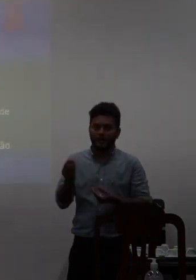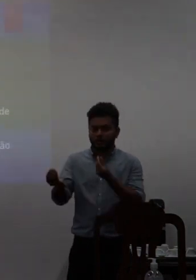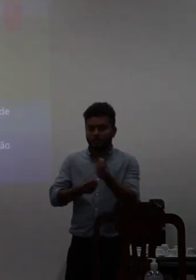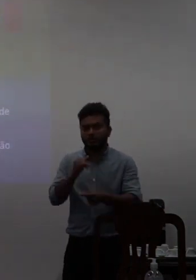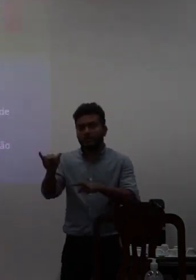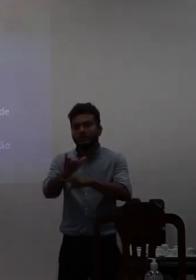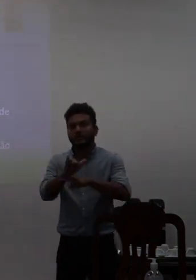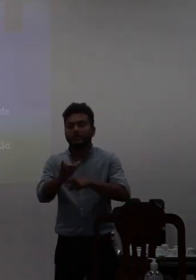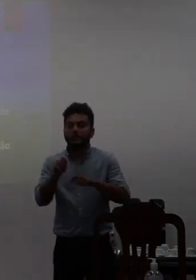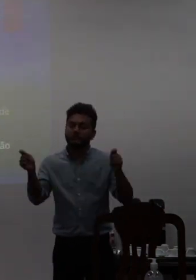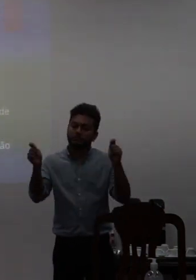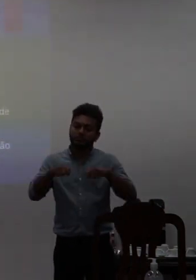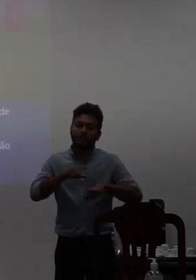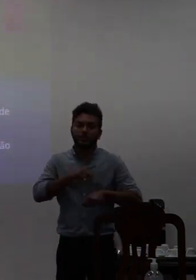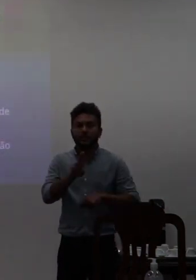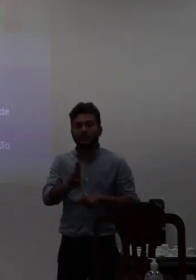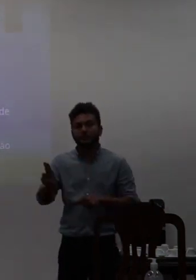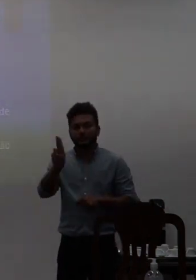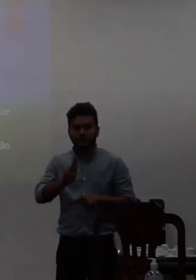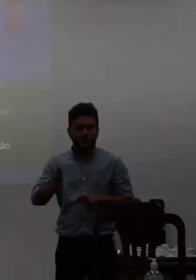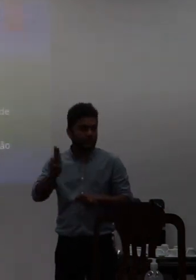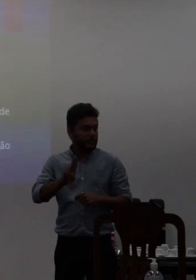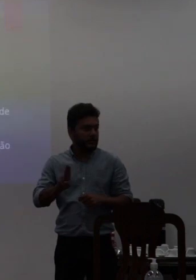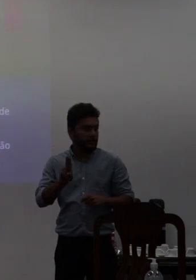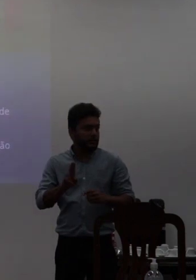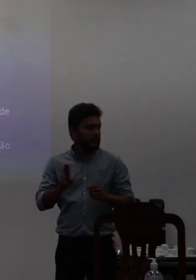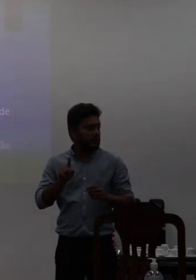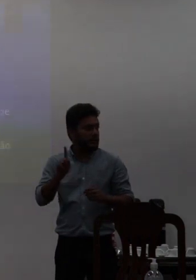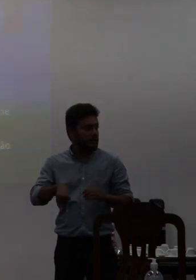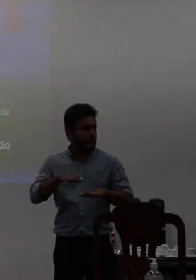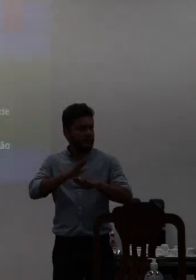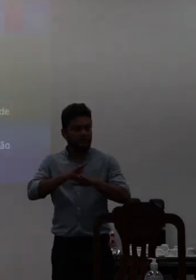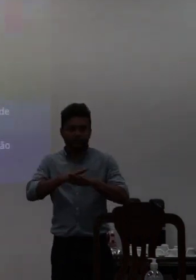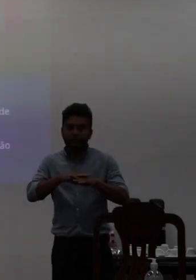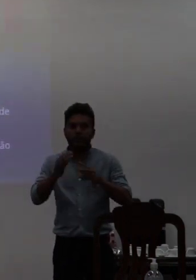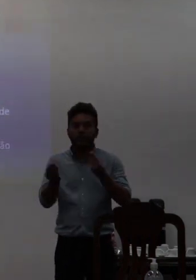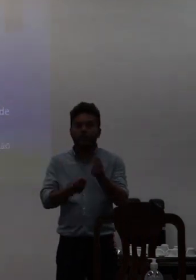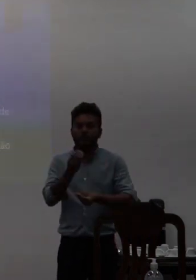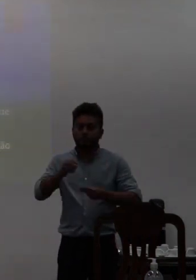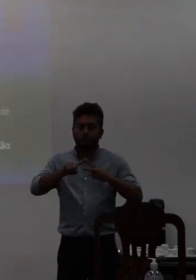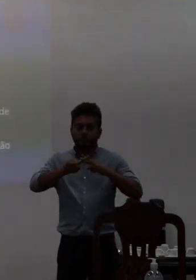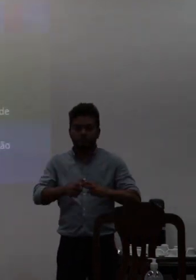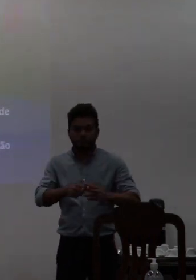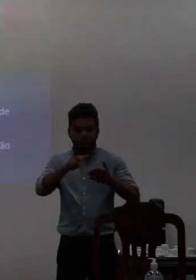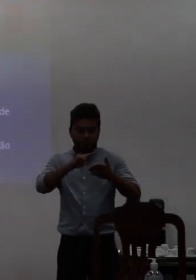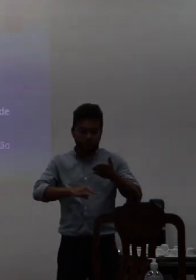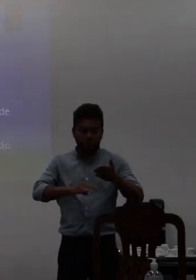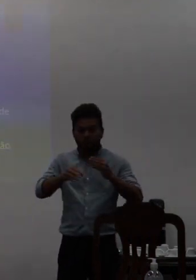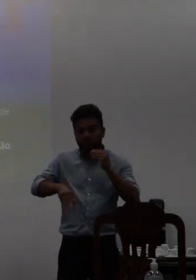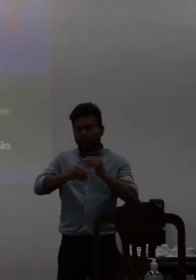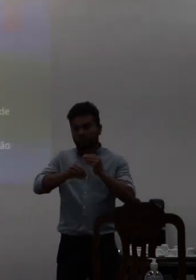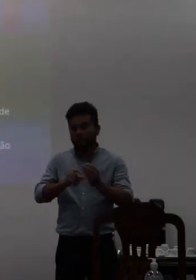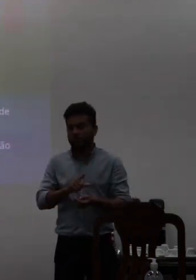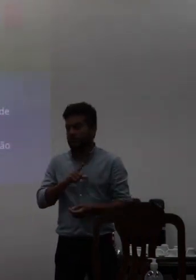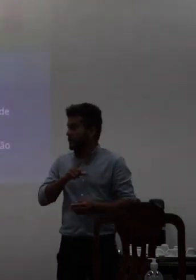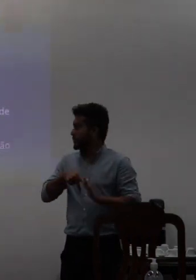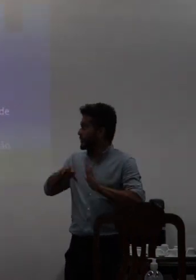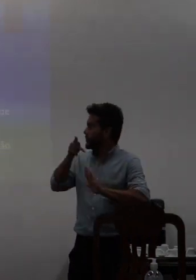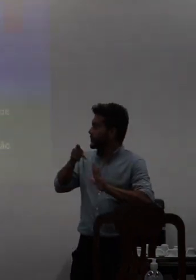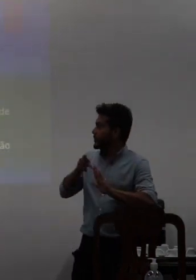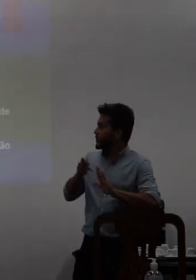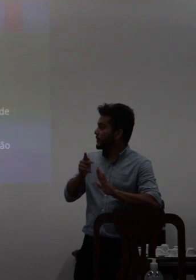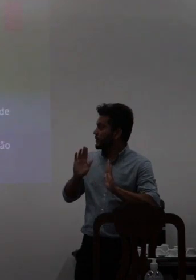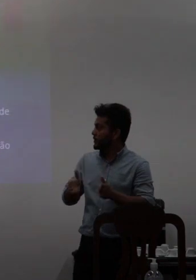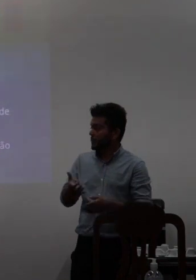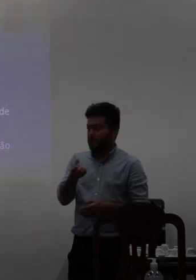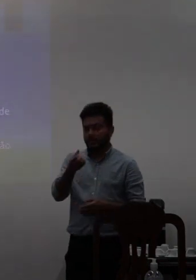instrumentos que seriam utilizados para realizar essa revisão a portaria como já foi dito